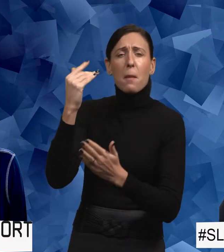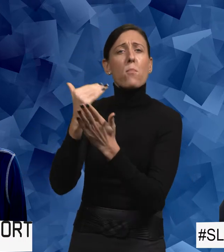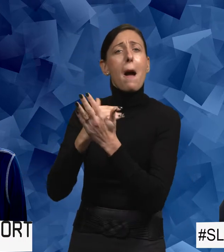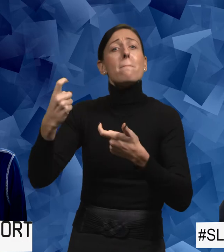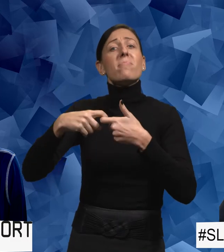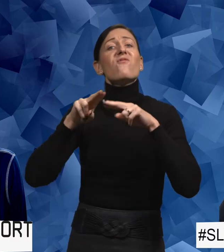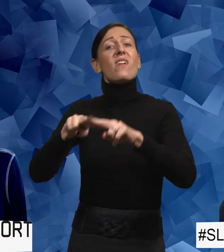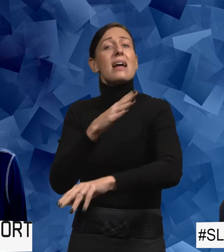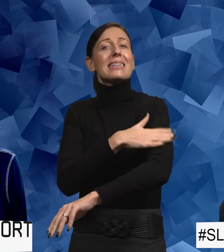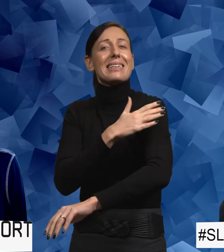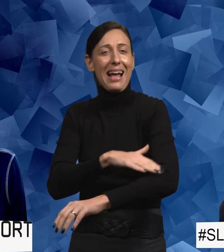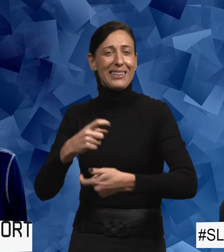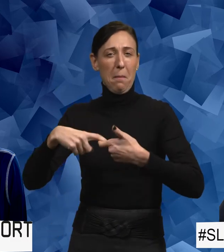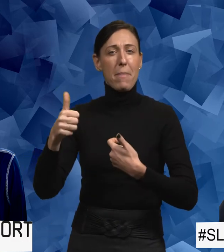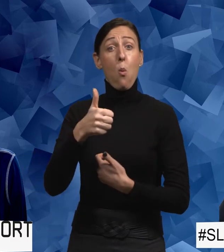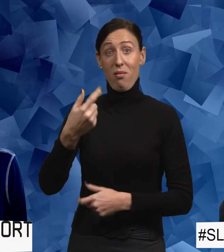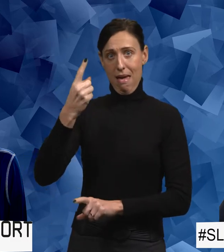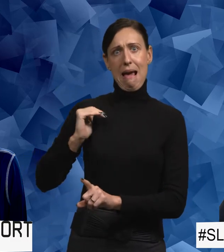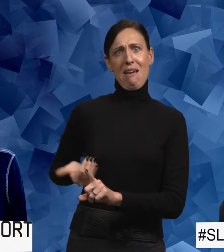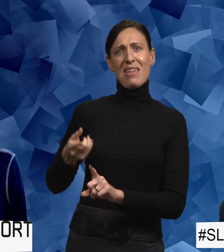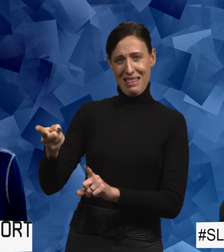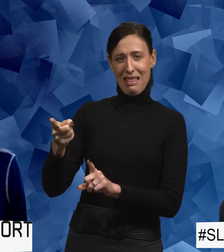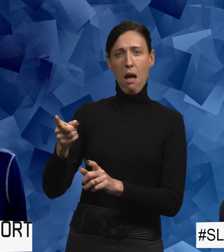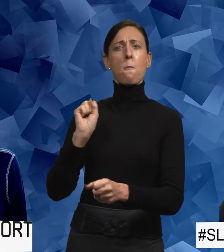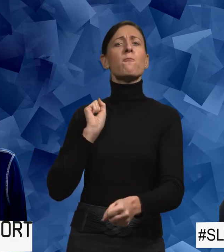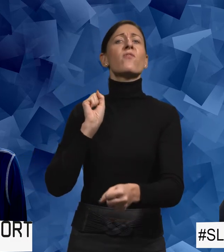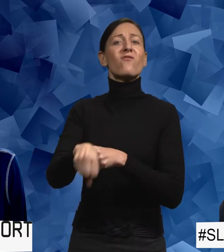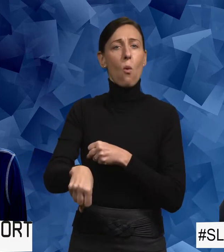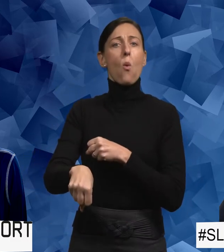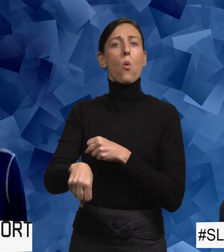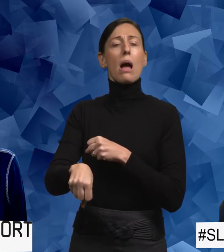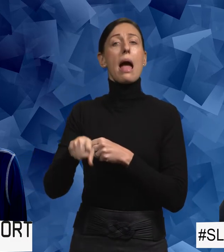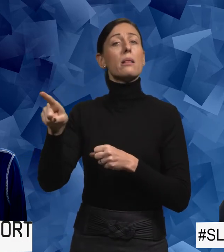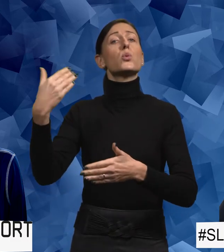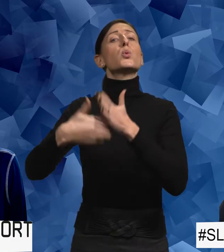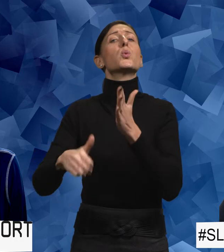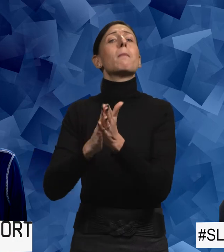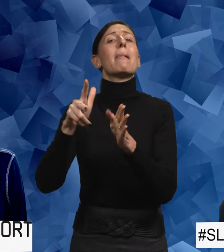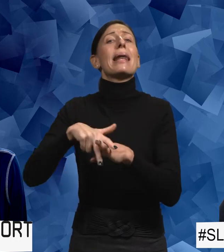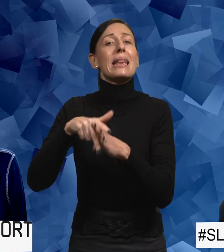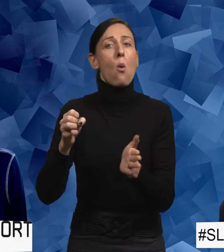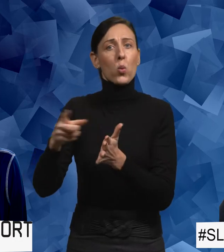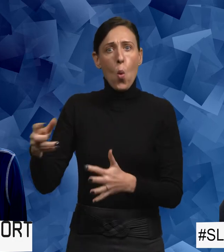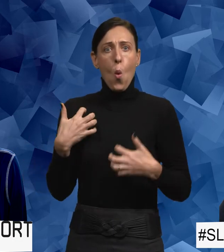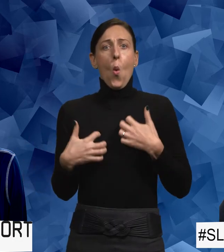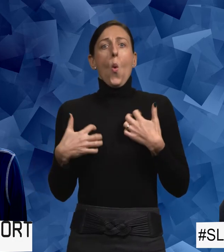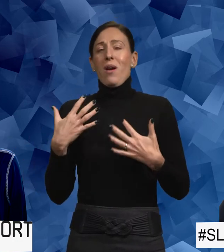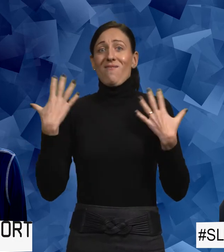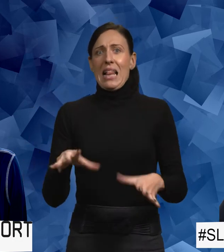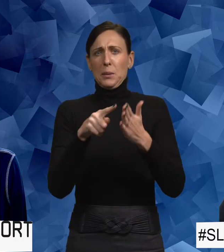färdtjänst och beroende, där en kvinna mer eller mindre var tvungen att lägga av ridningen, för hon blev så orolig för att en speciell chaufför